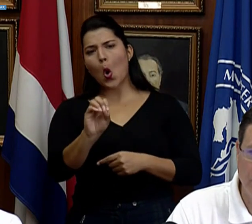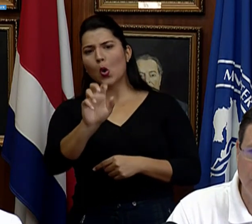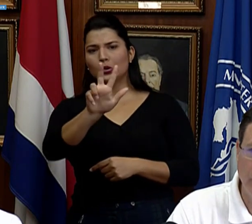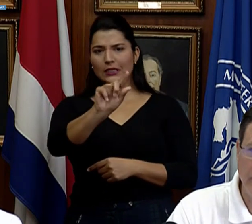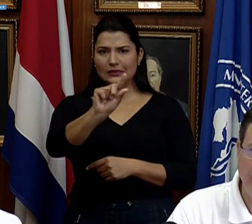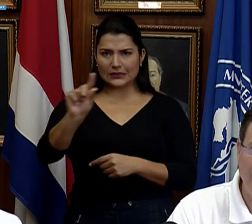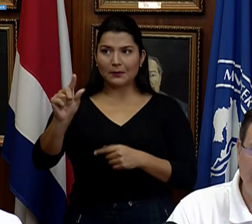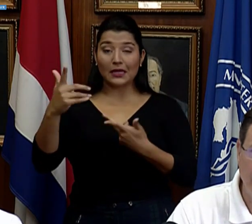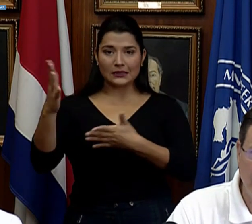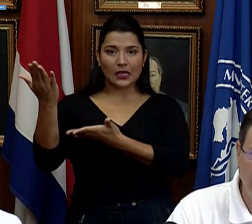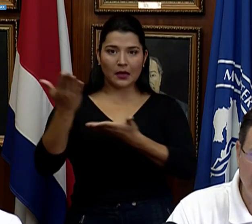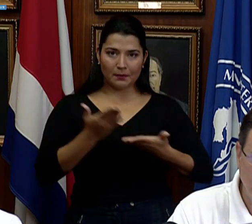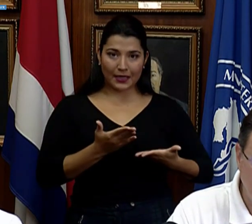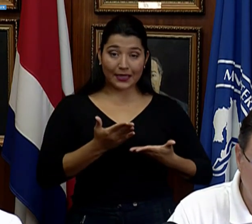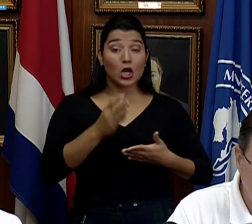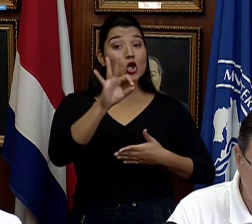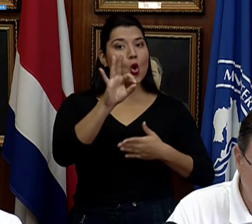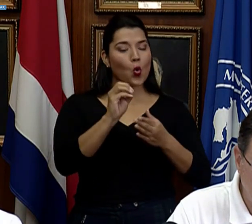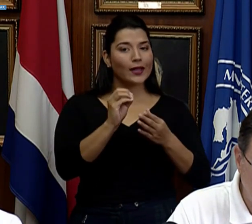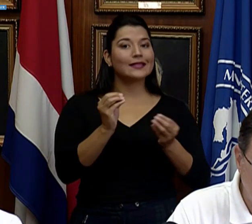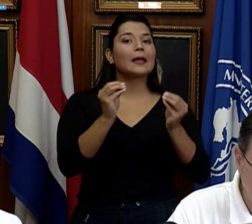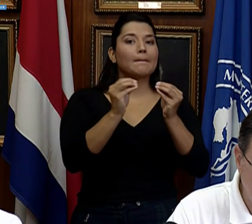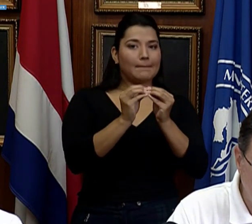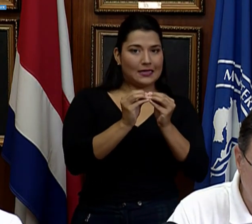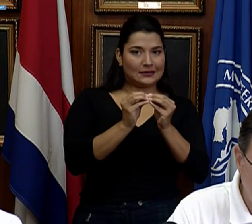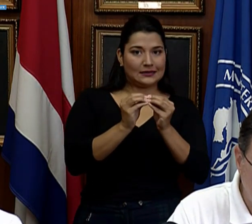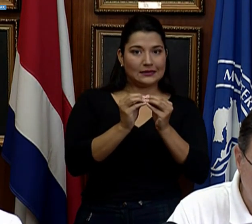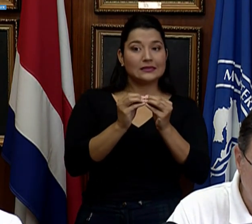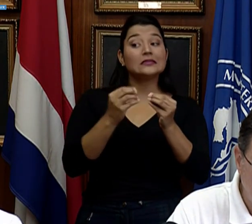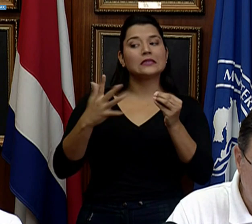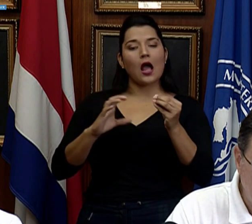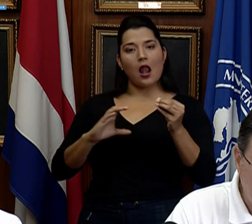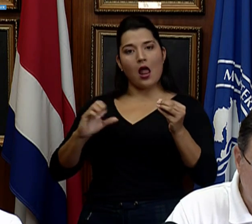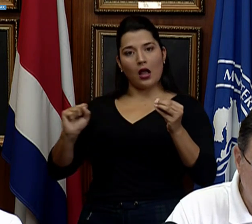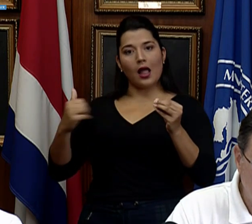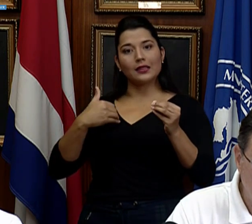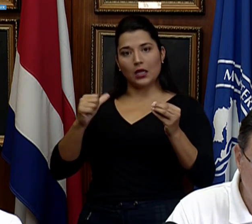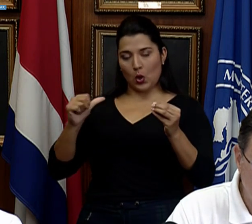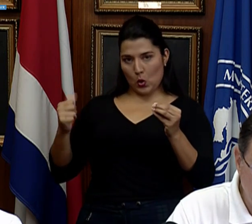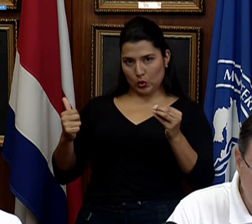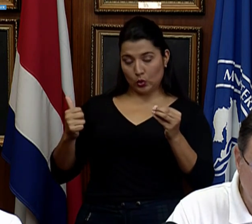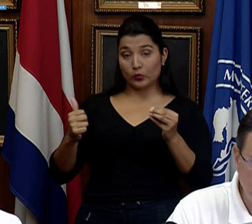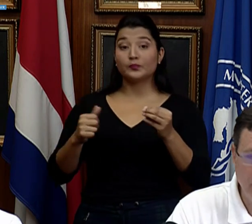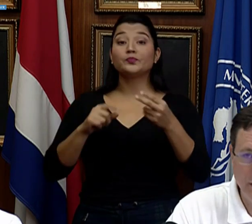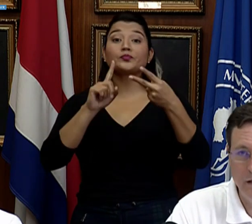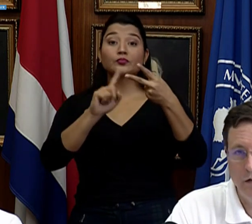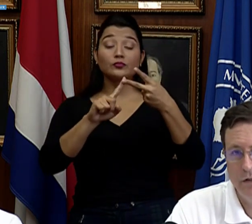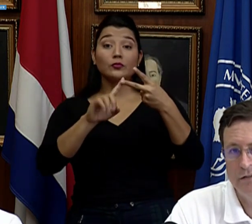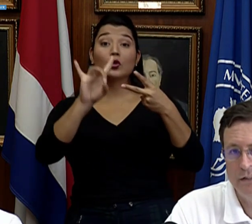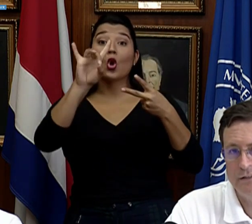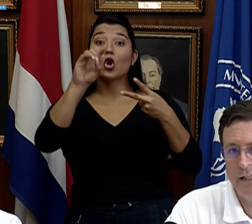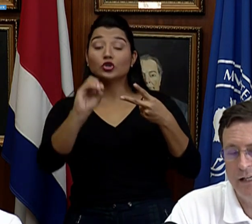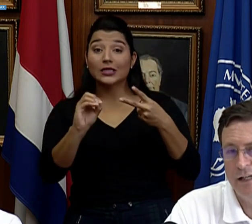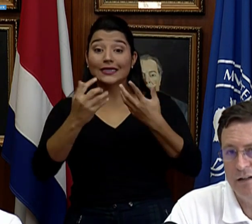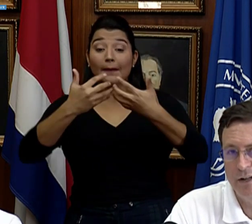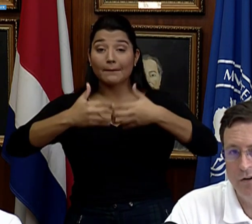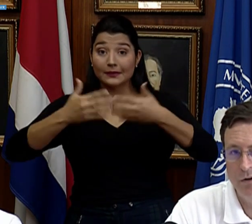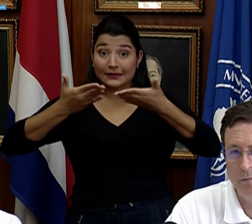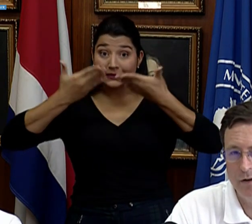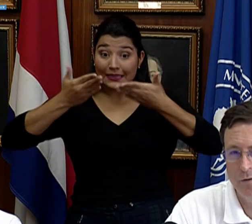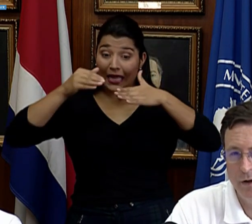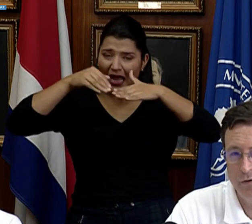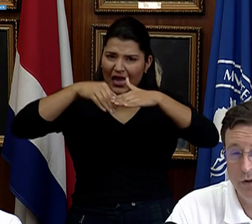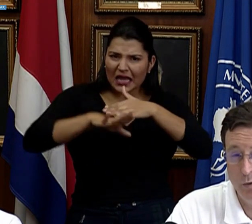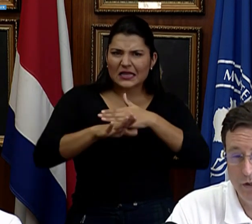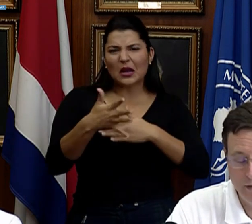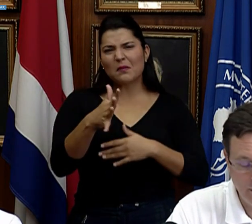Estos son 90 adicionales a la capacidad que ya tiene la caja. Hay otros 80 ventiladores que estarán ingresando